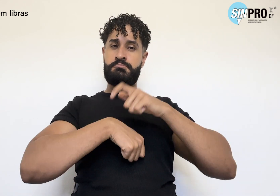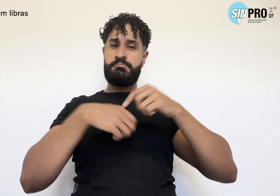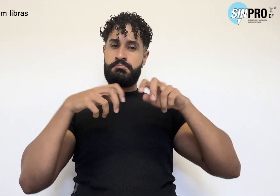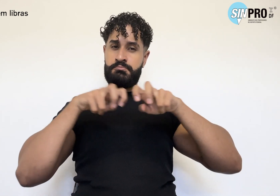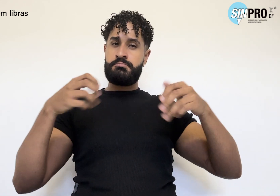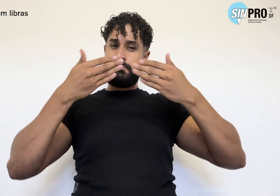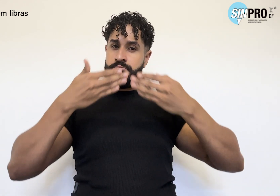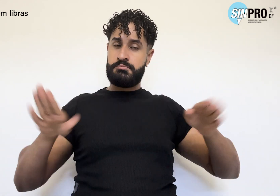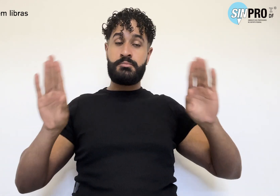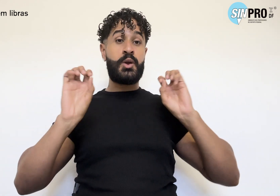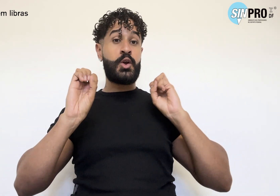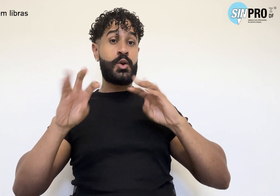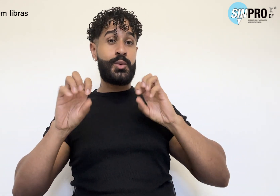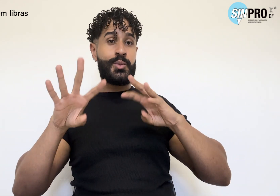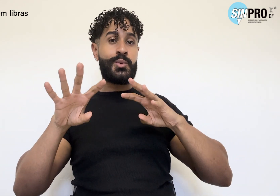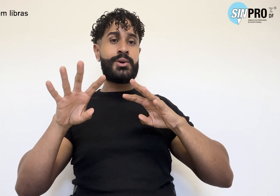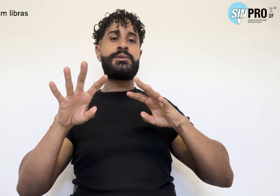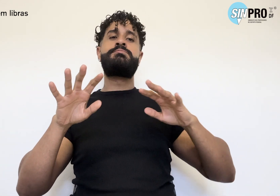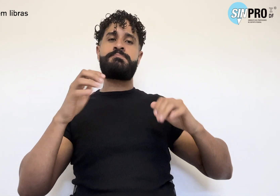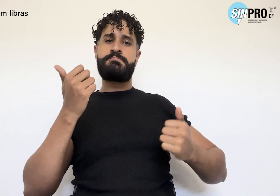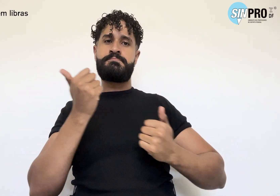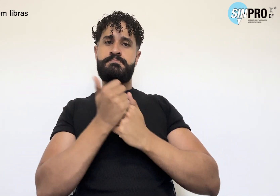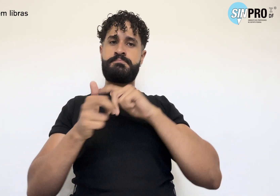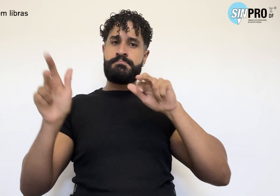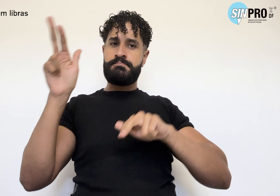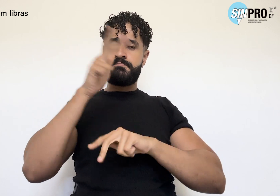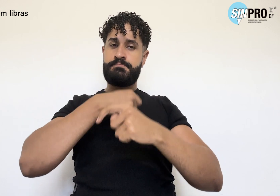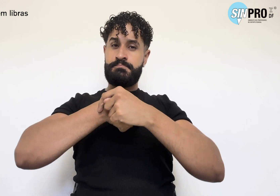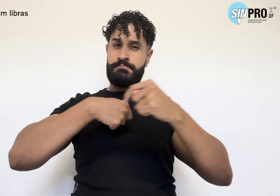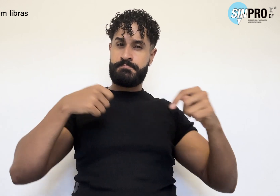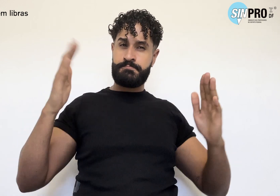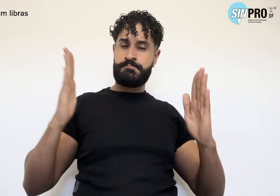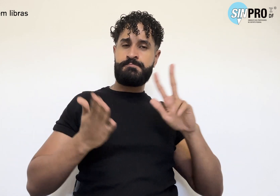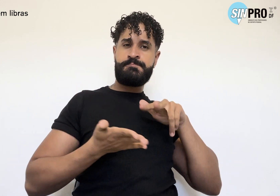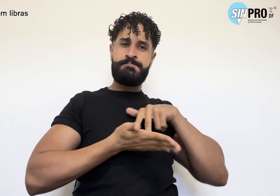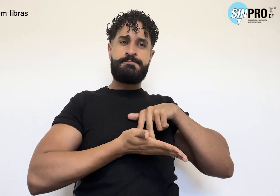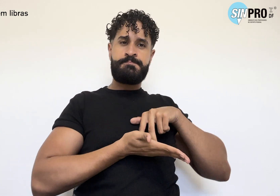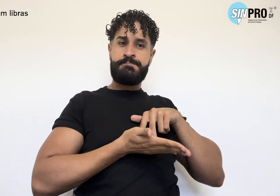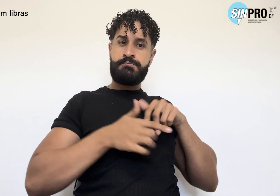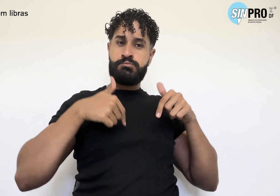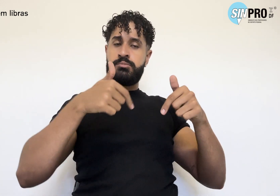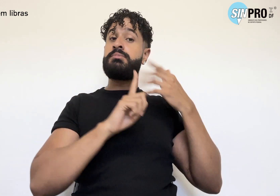Educação para a diversidade em tempos de resistência. Palestrantes.